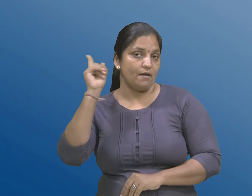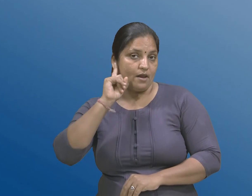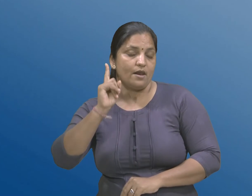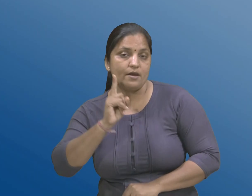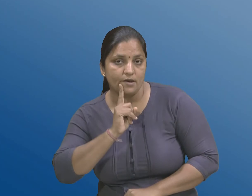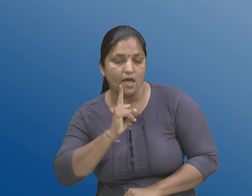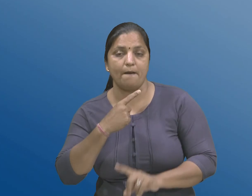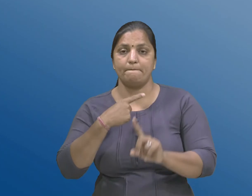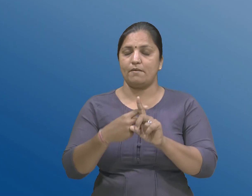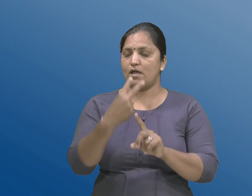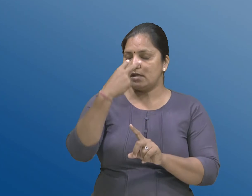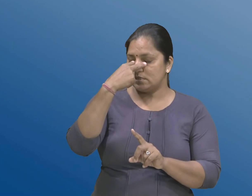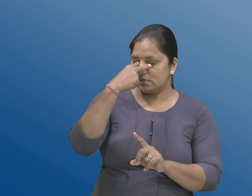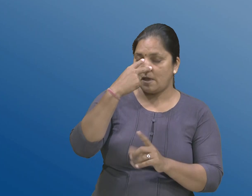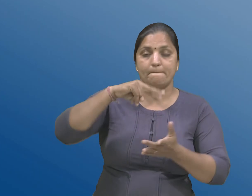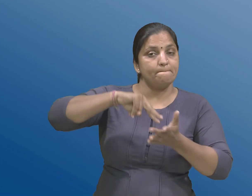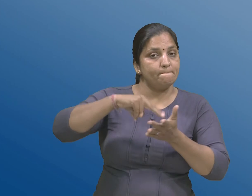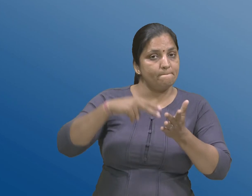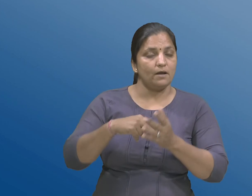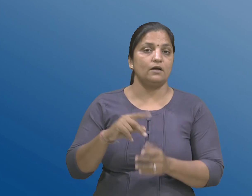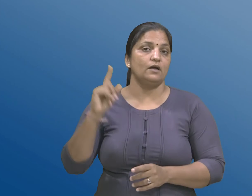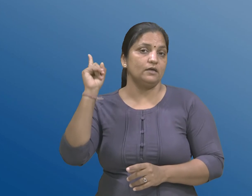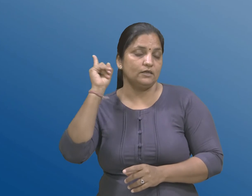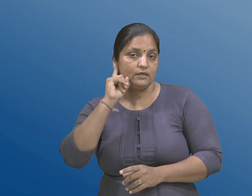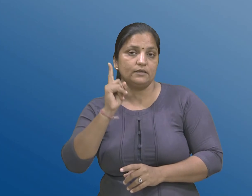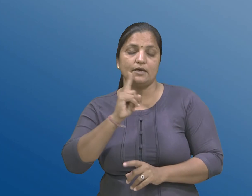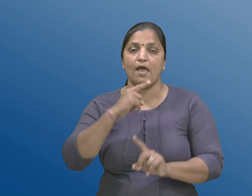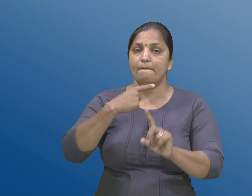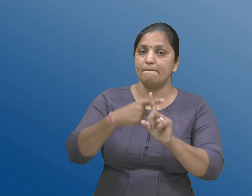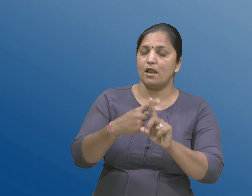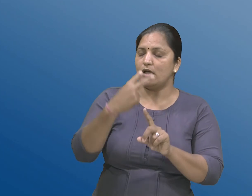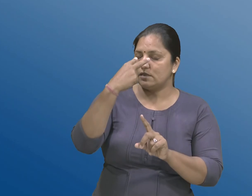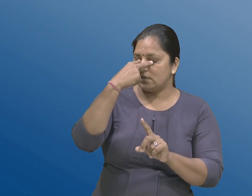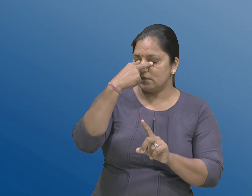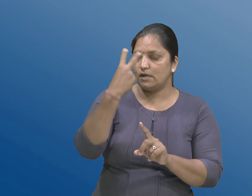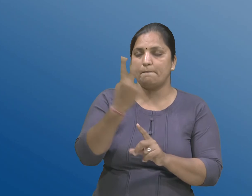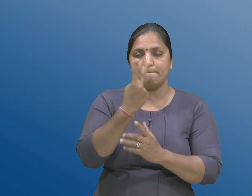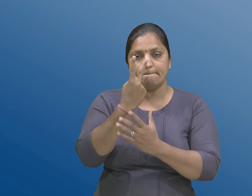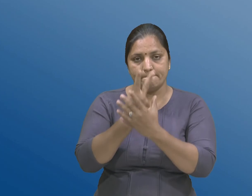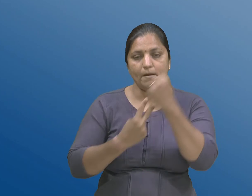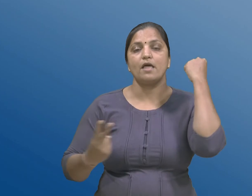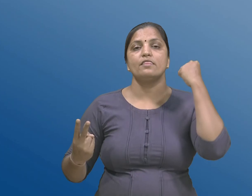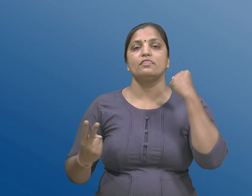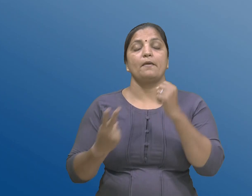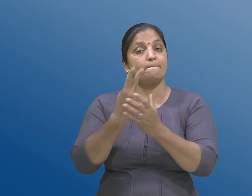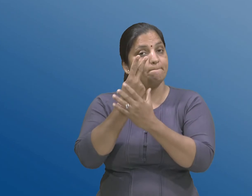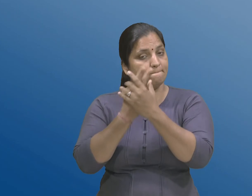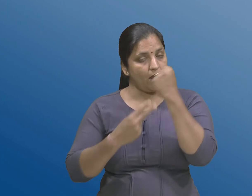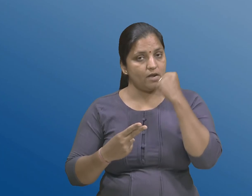अंधत्व चेनों अर्थ, श्रमाण, शक्ति अने द्रष्टी बन्नेनी संयुक्त खामी धरावे छे,